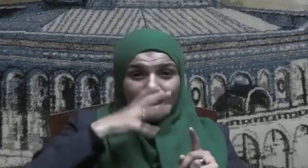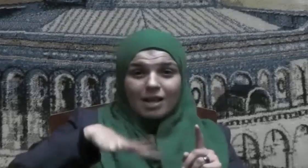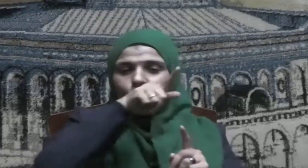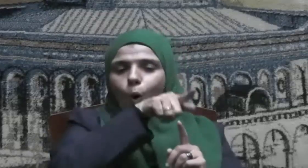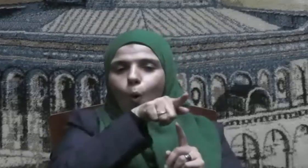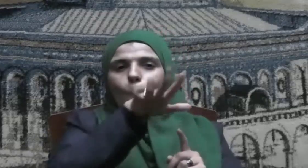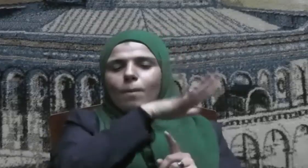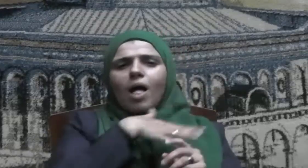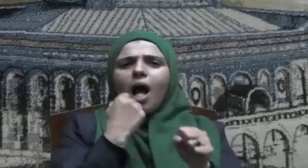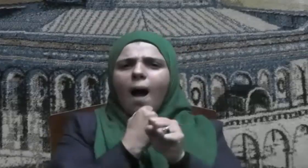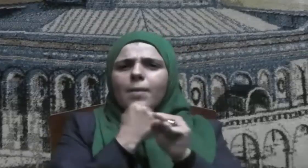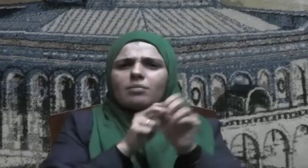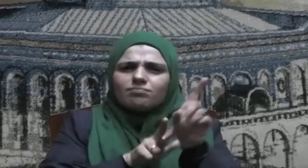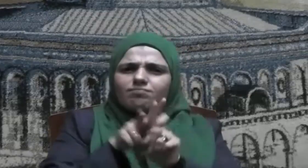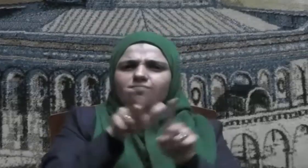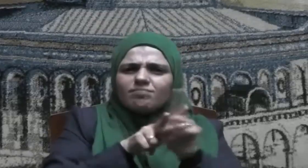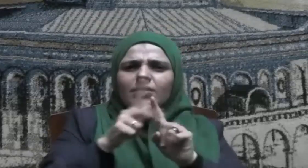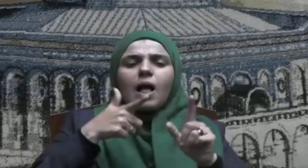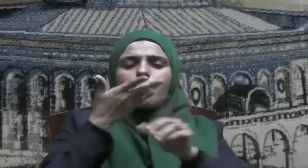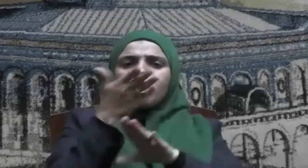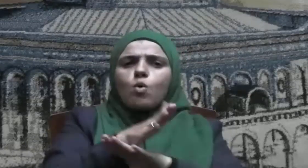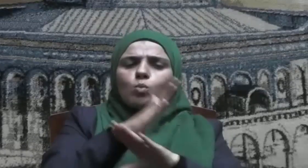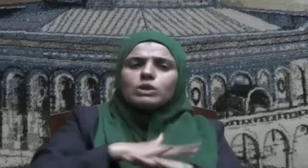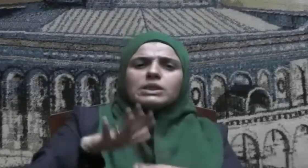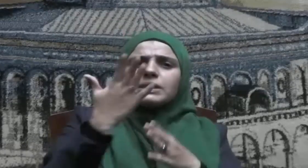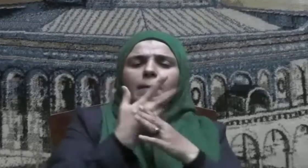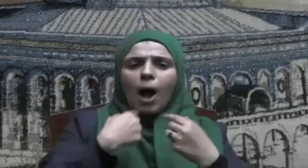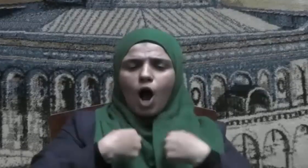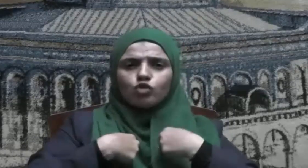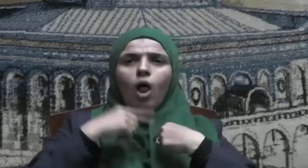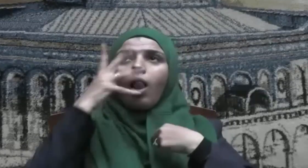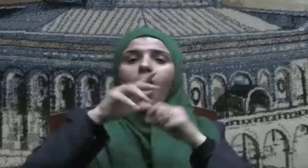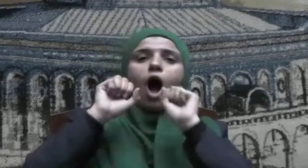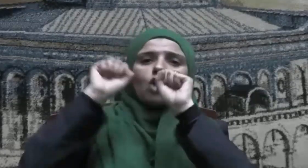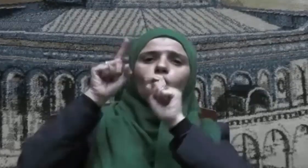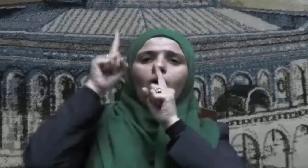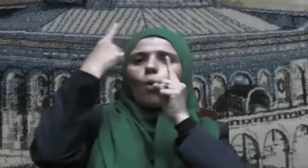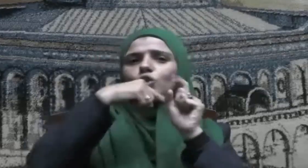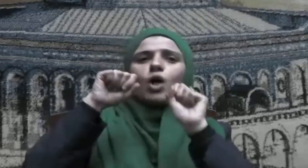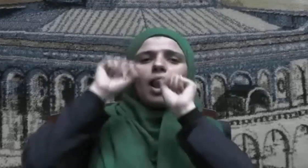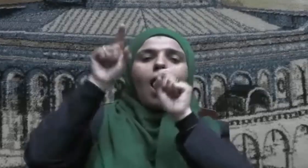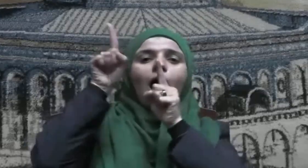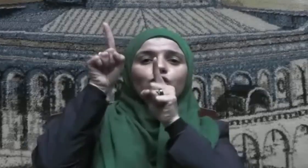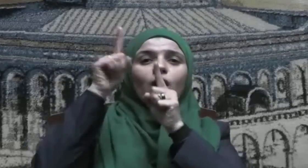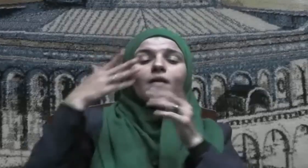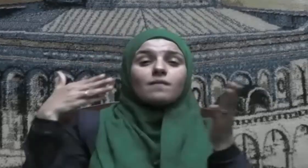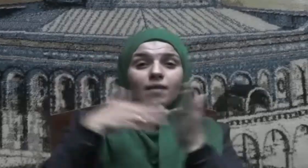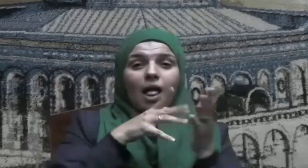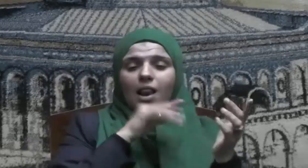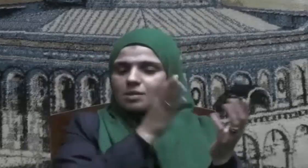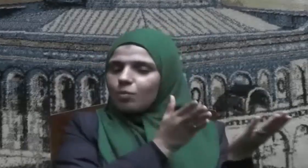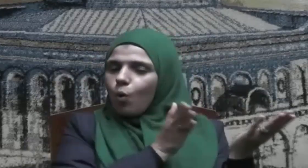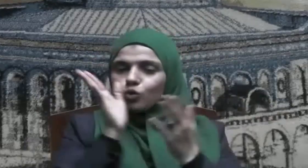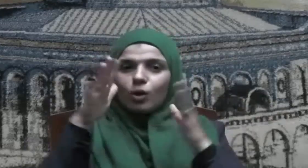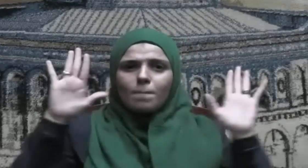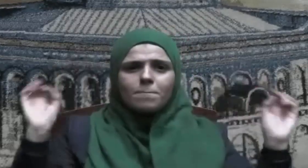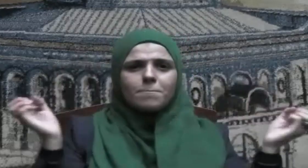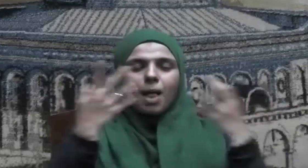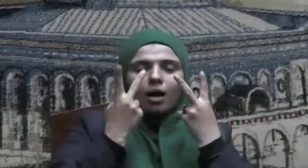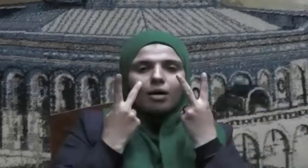قاتلوا في سبيلي وأوضوا في سبيلي فتنحب عليهم الملائكة من كل